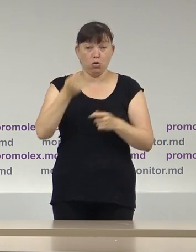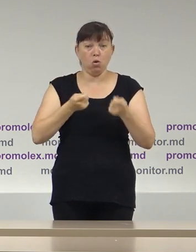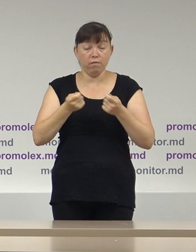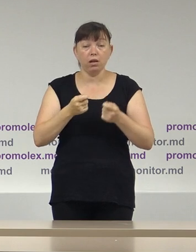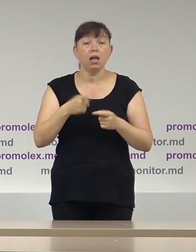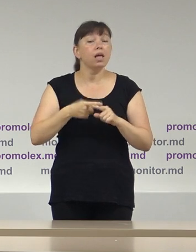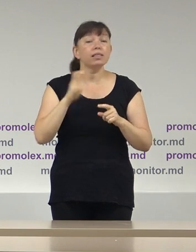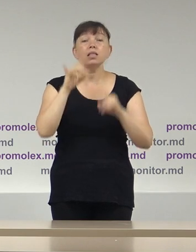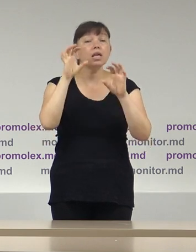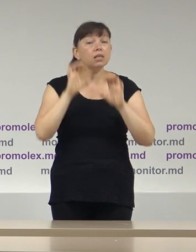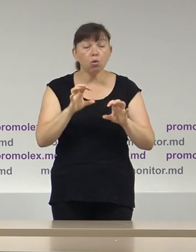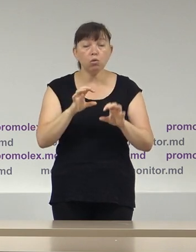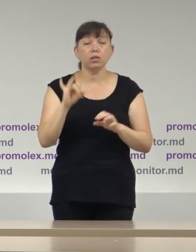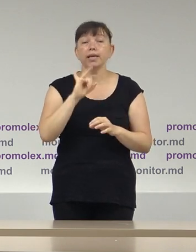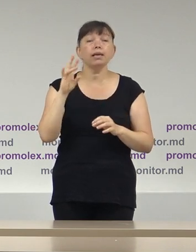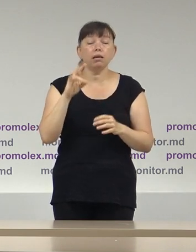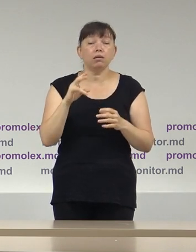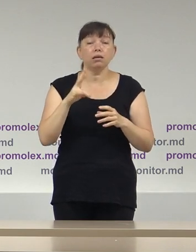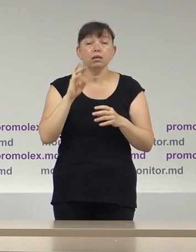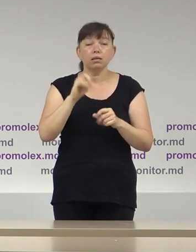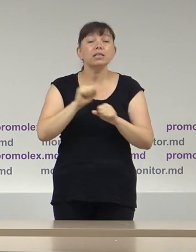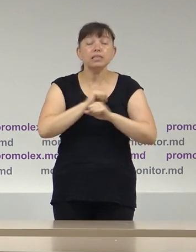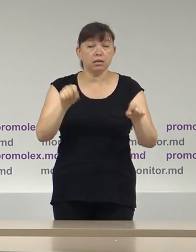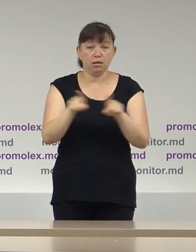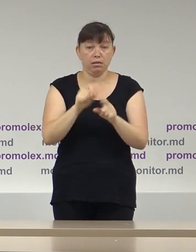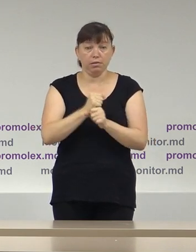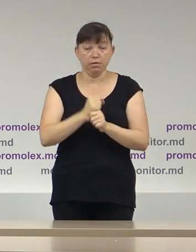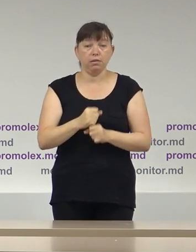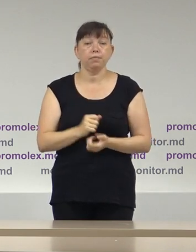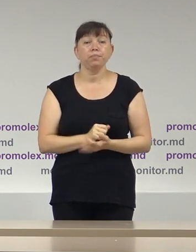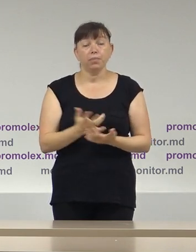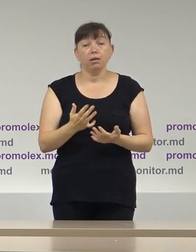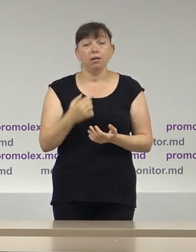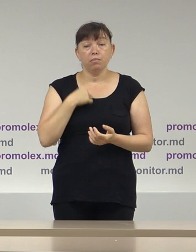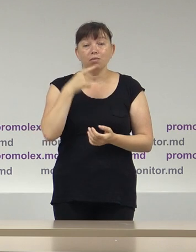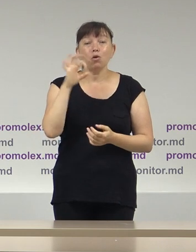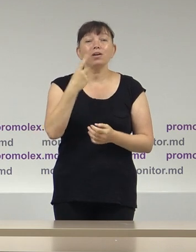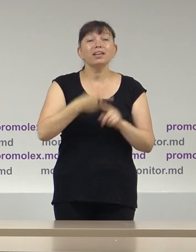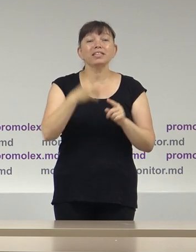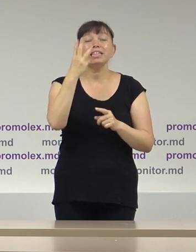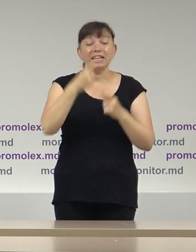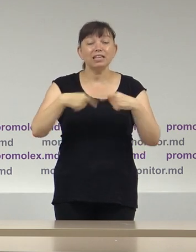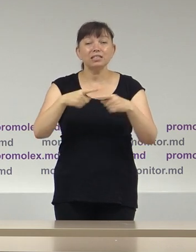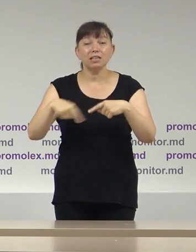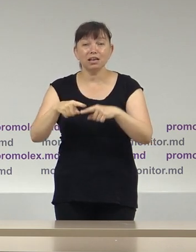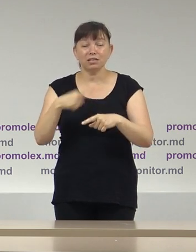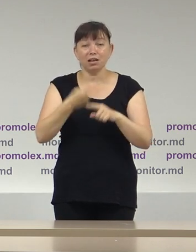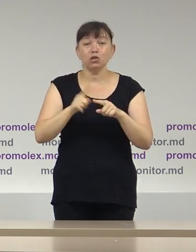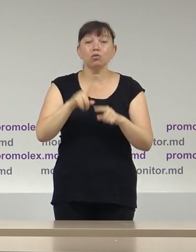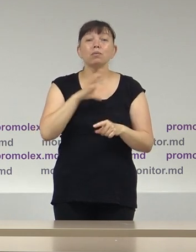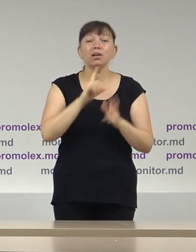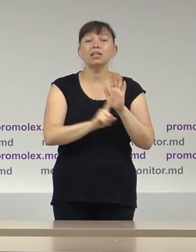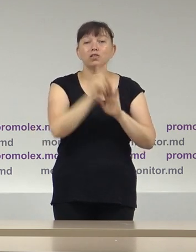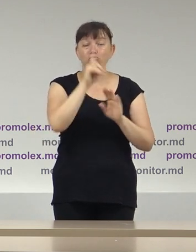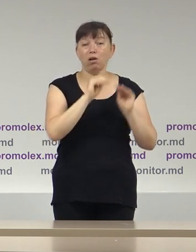doar ilegală, ci și neconstițională. Ne amintim în acel context despre cele trei secții de votare care inițial au fost